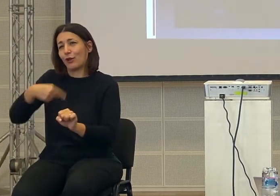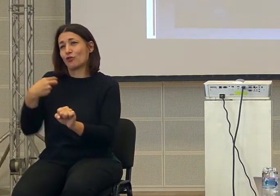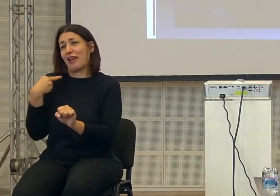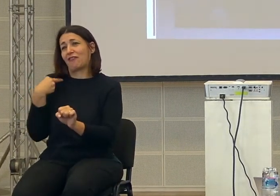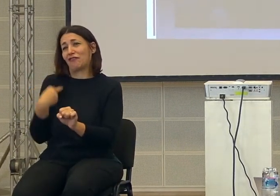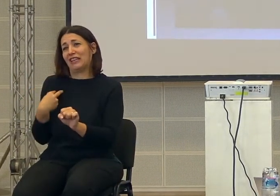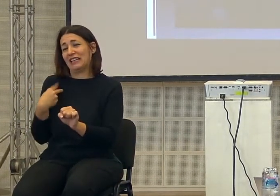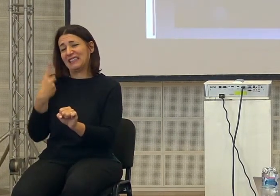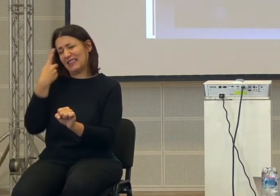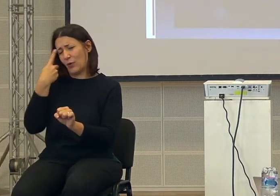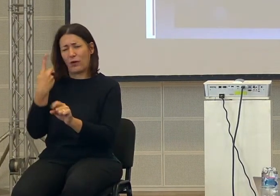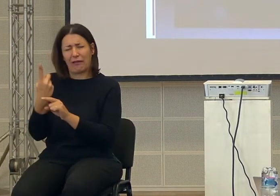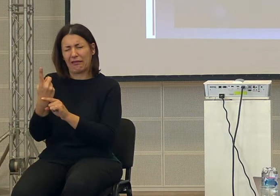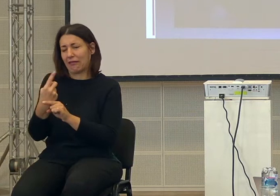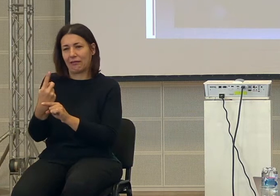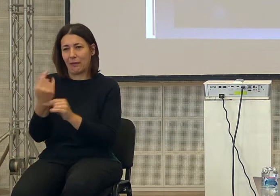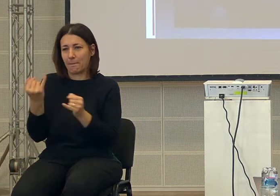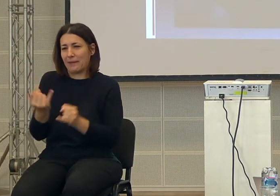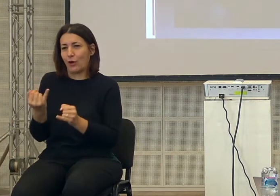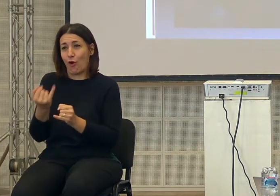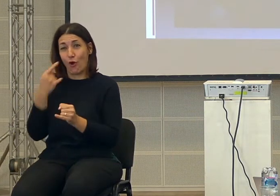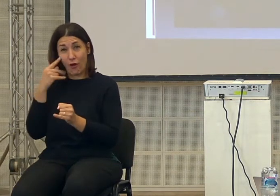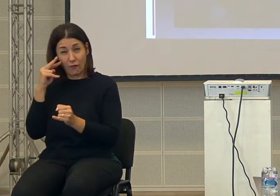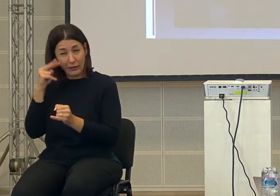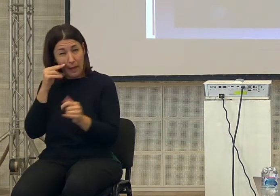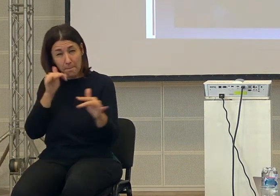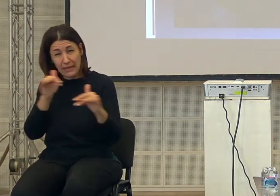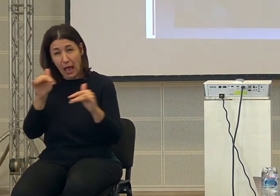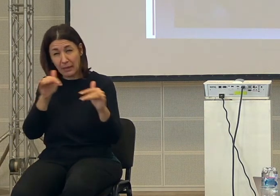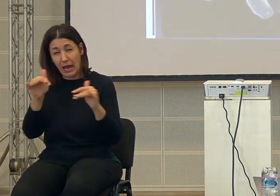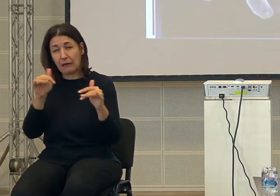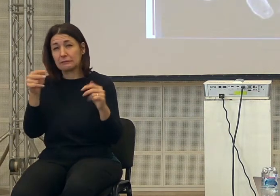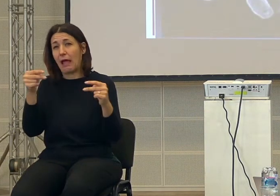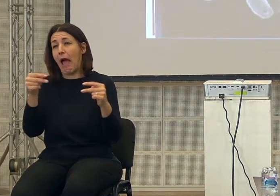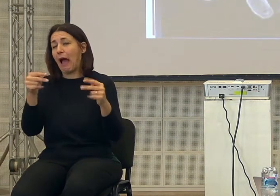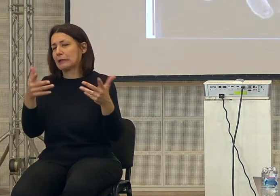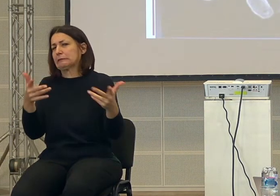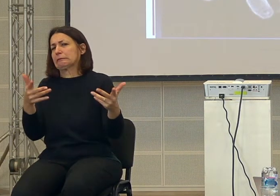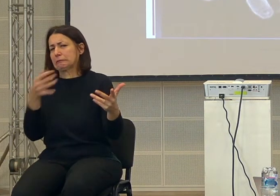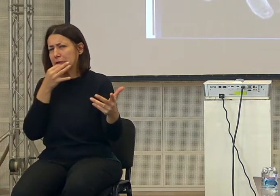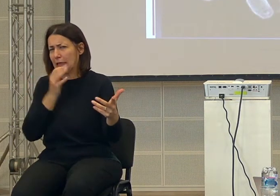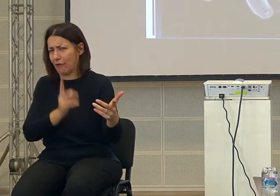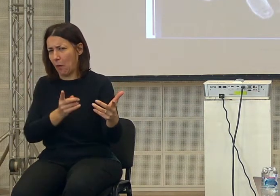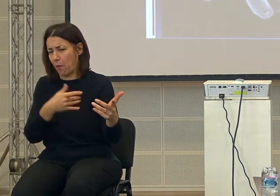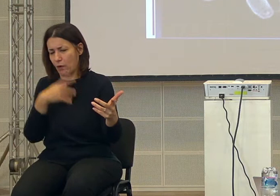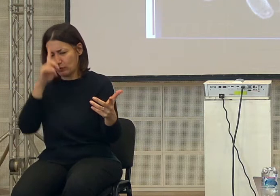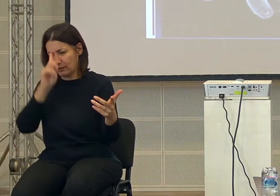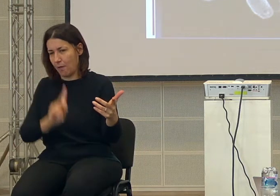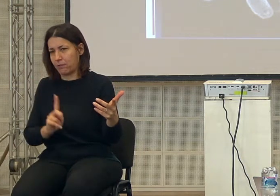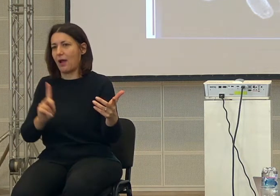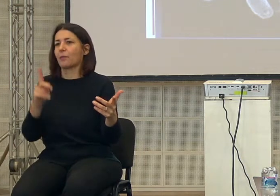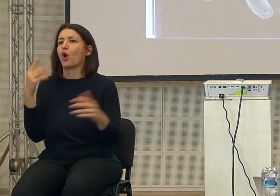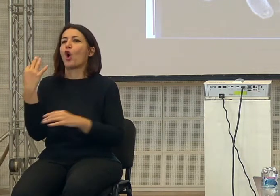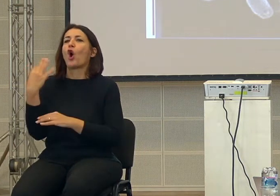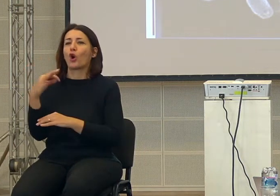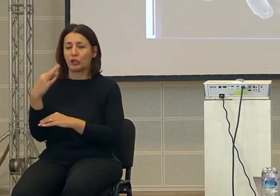su una frazione minima e quindi non riusciamo secondo me nemmeno a capire bene cosa significa tutte queste cose. L'origine della vita, 3